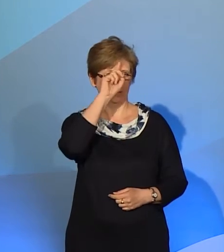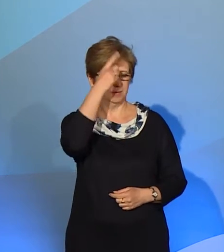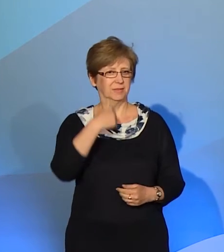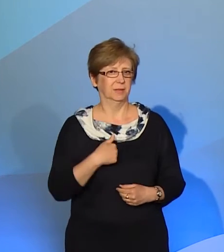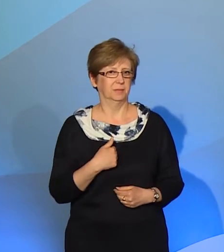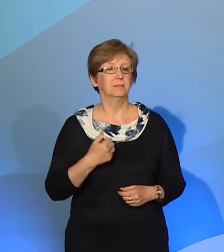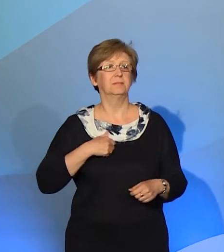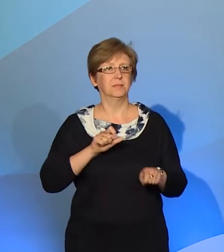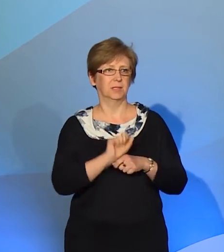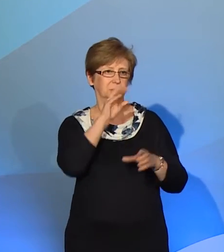członkiem naszego zespołu.